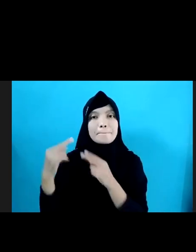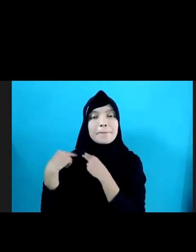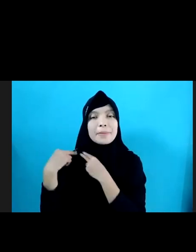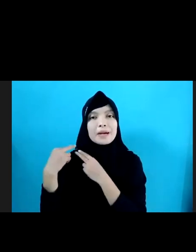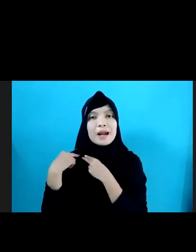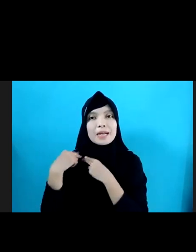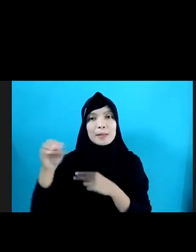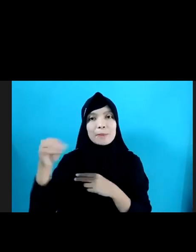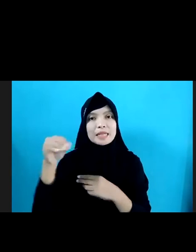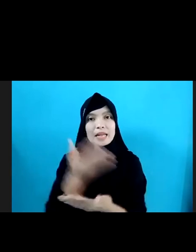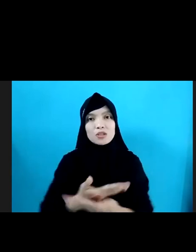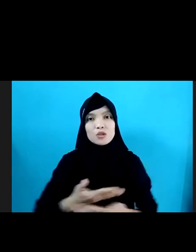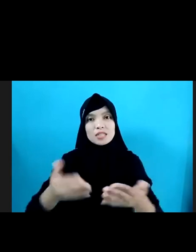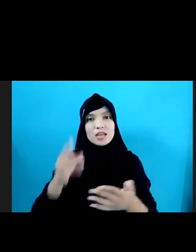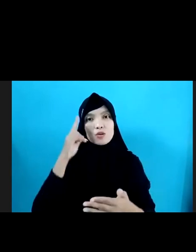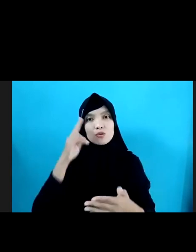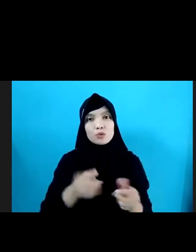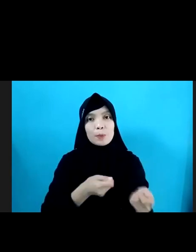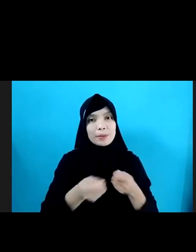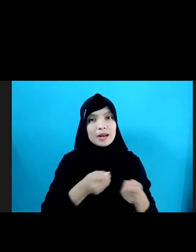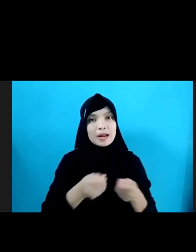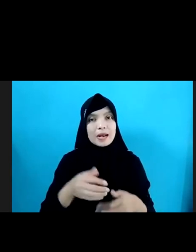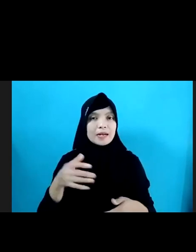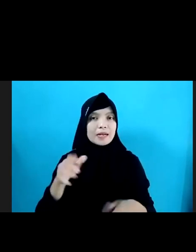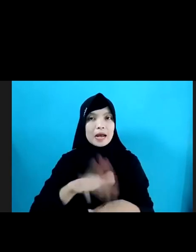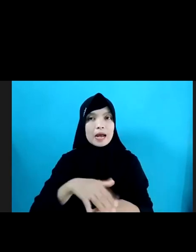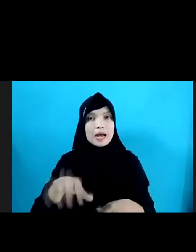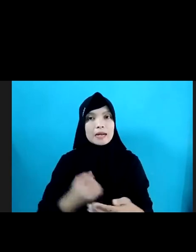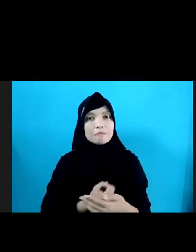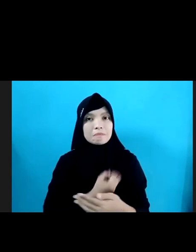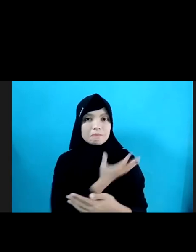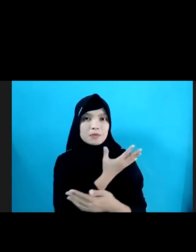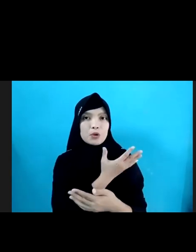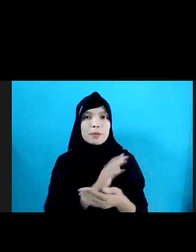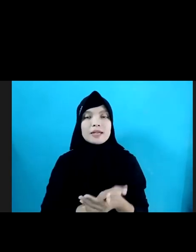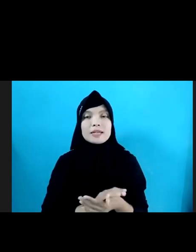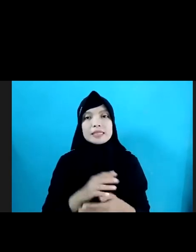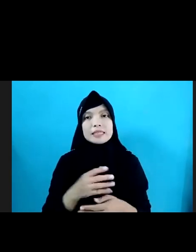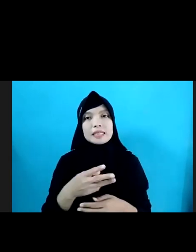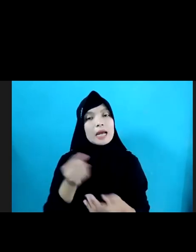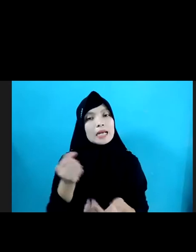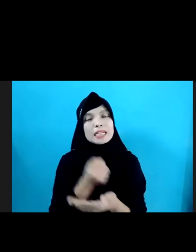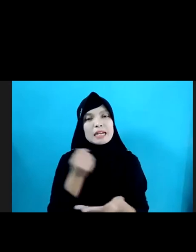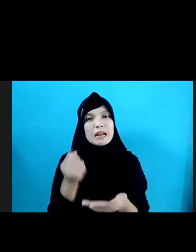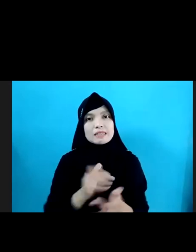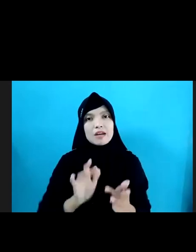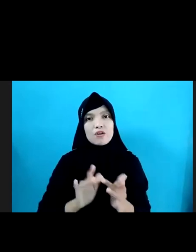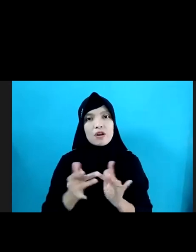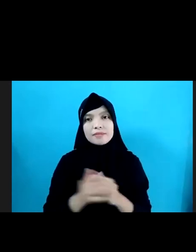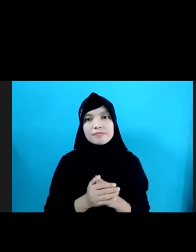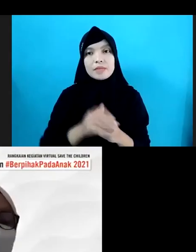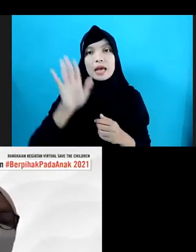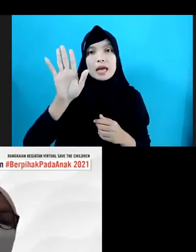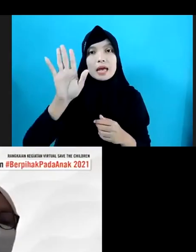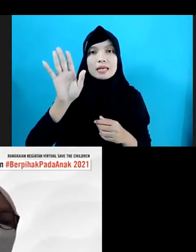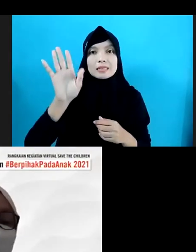Penanganan Anak Korban Eksploitasi Dan Kekerasan Berbasis Online Saya Saya ingin Menyapa Dulu Ibu Kanya Disini Selamat Datang